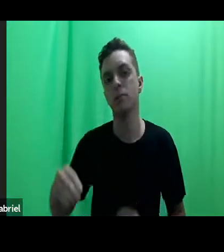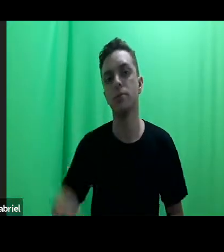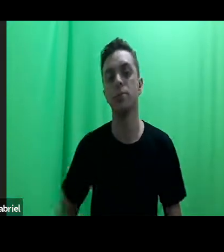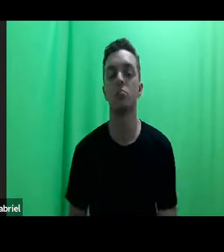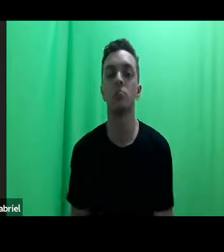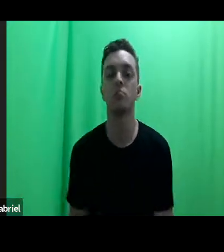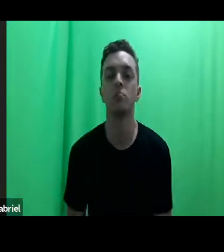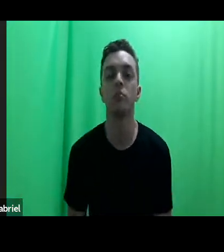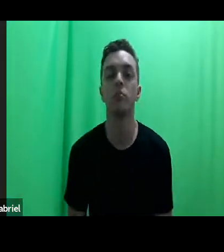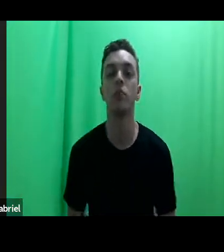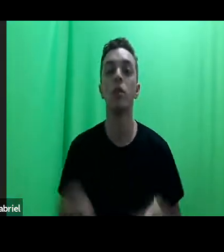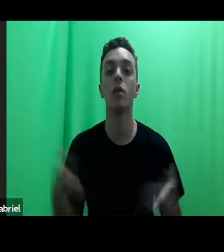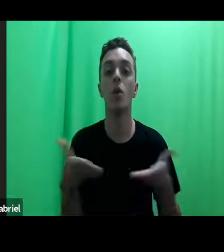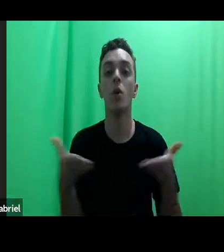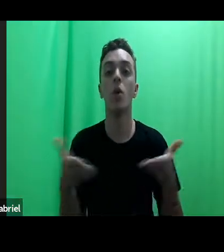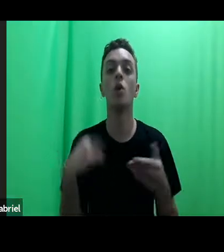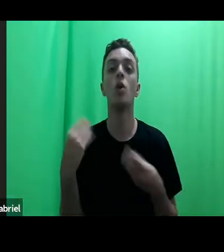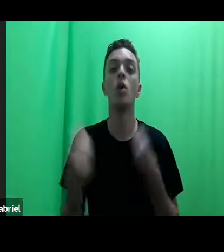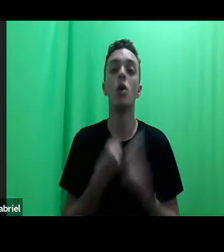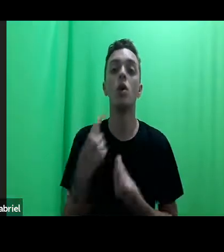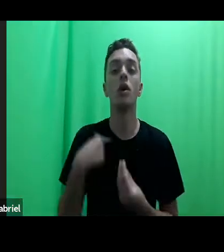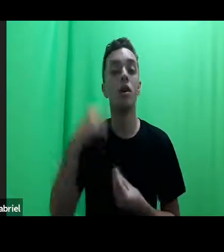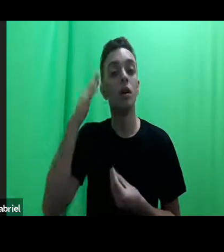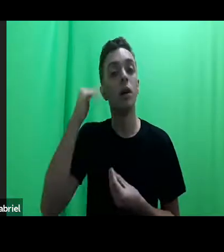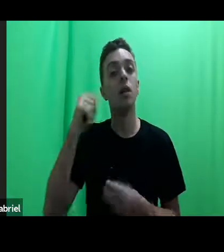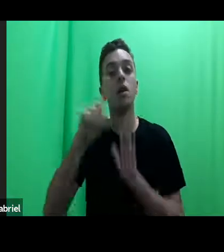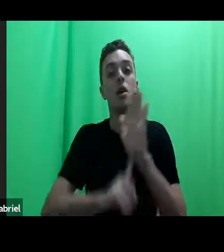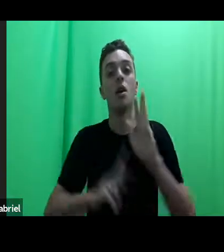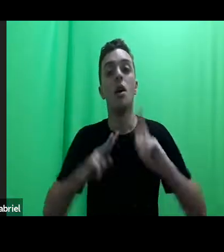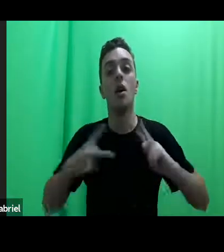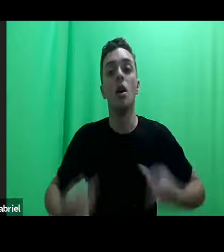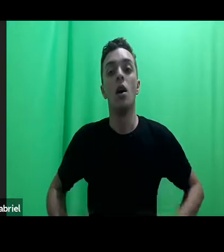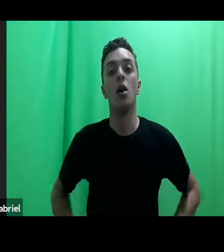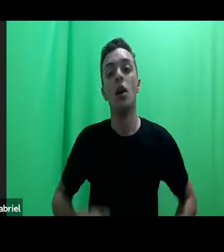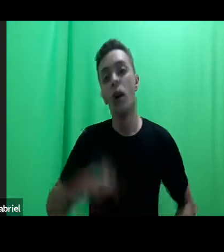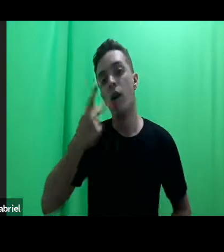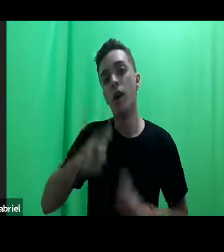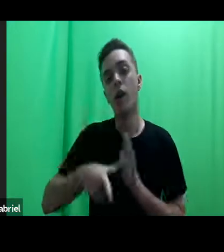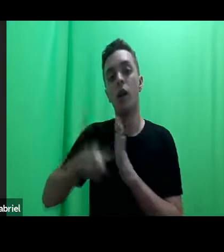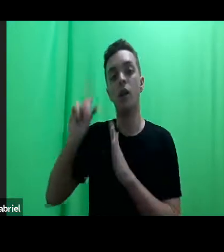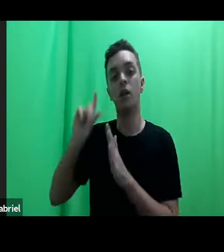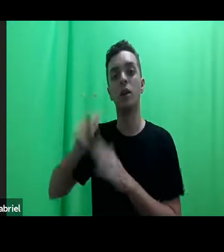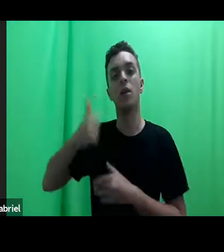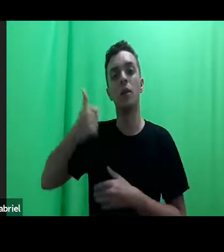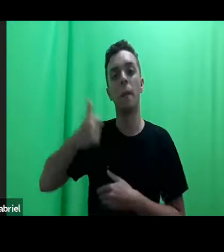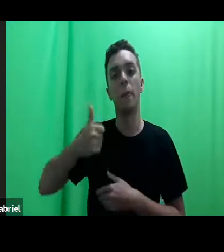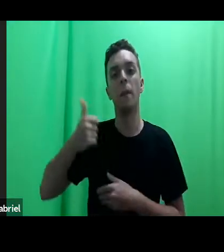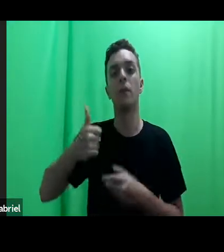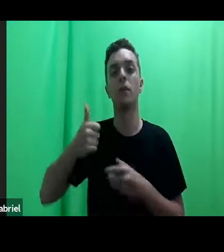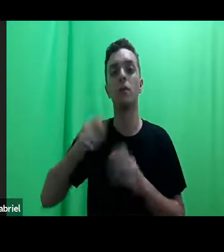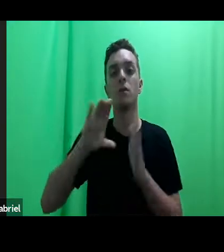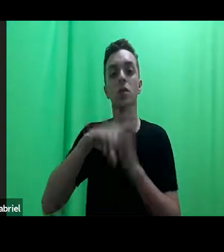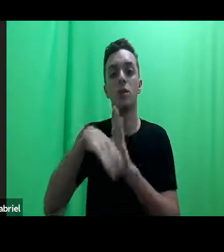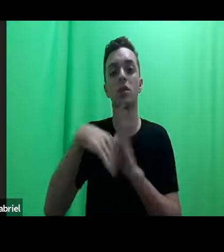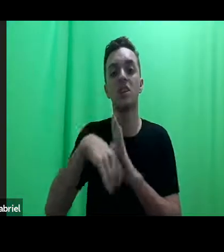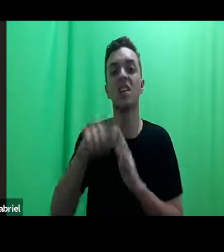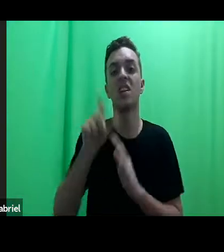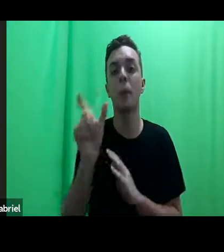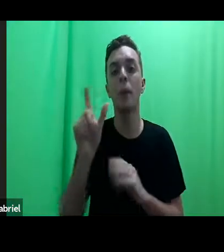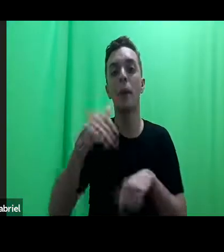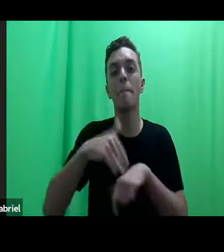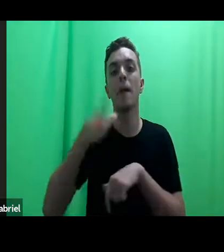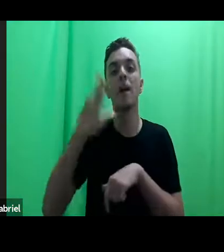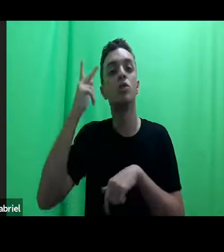Então, como conceber os direitos humanos? Como eu disse, a primeira perspectiva é mais normativa, enquanto a